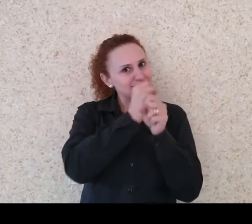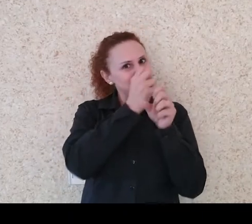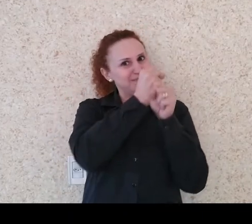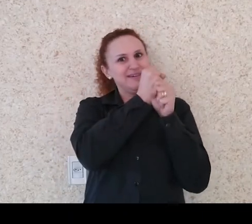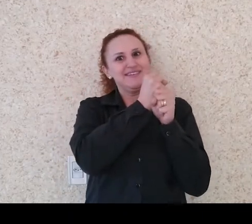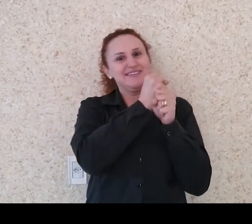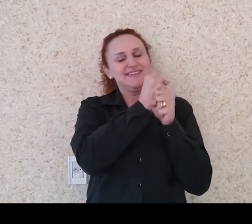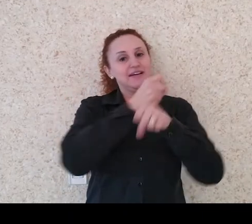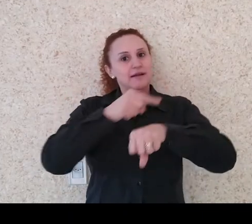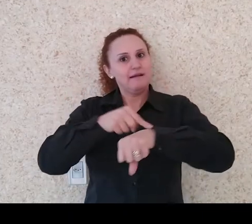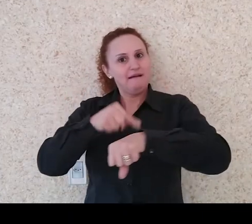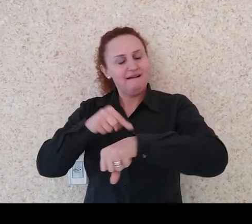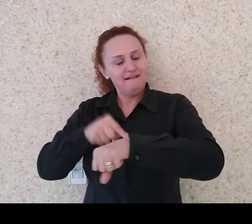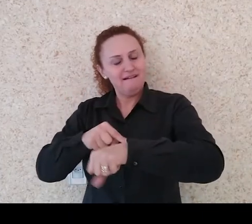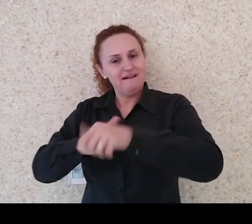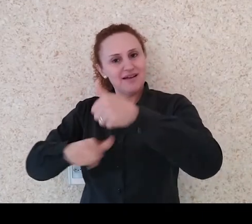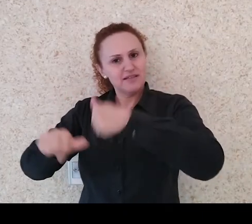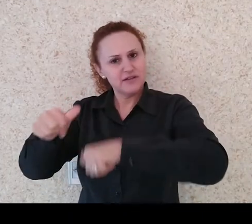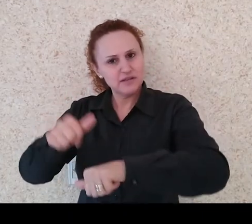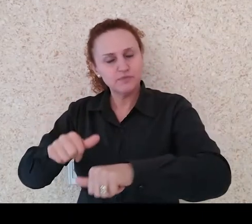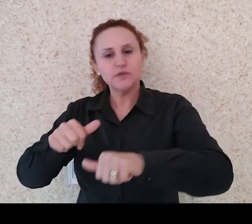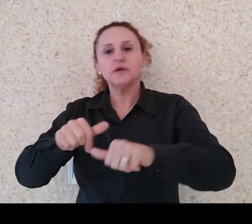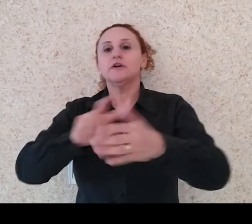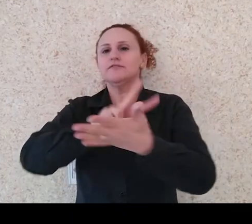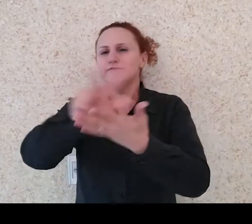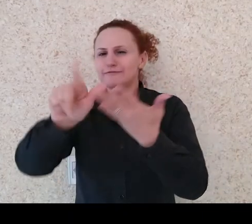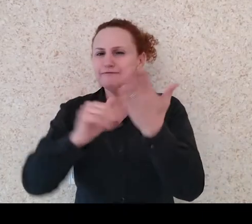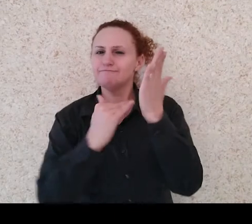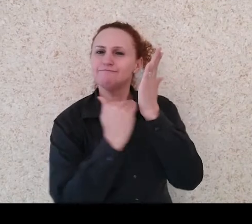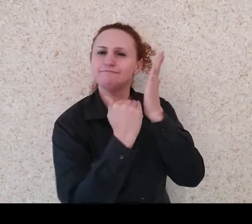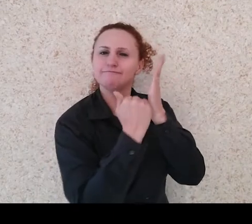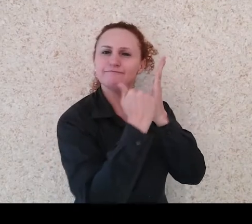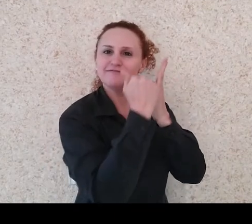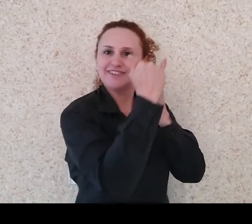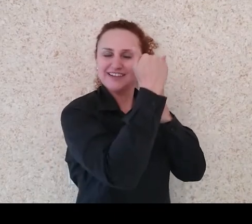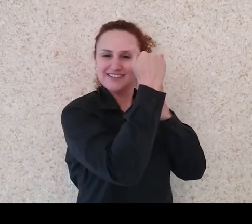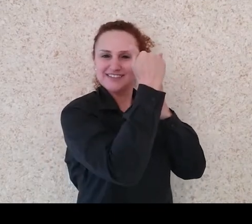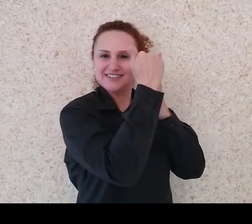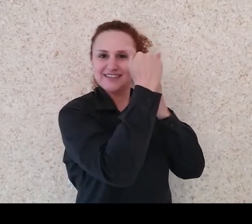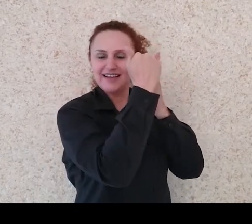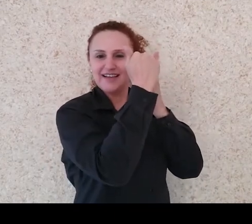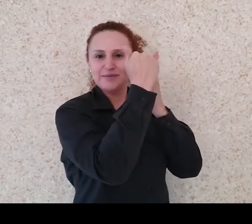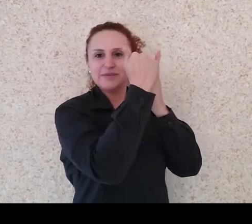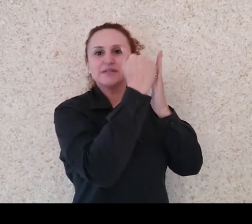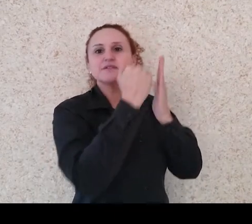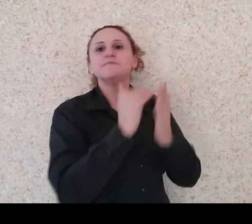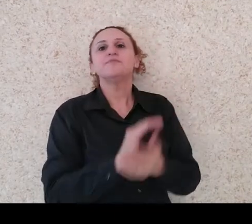Então, são várias etapas relacionadas a,